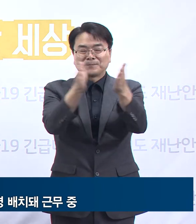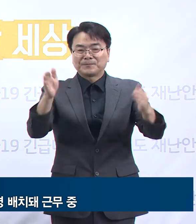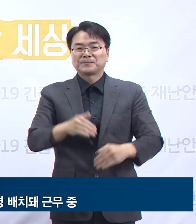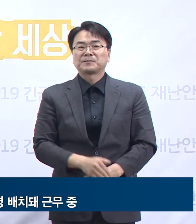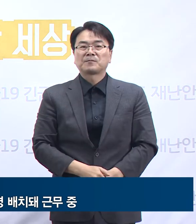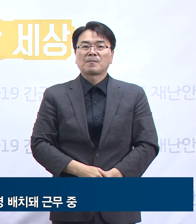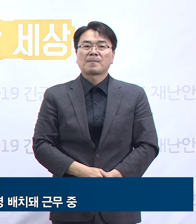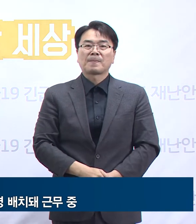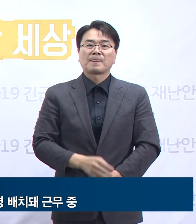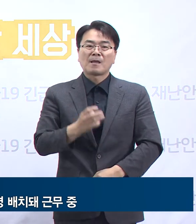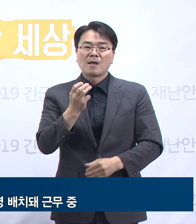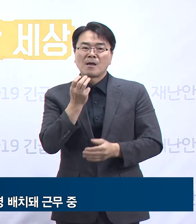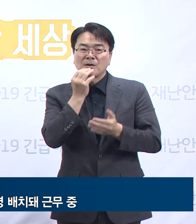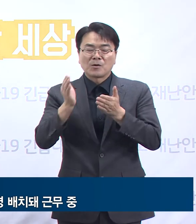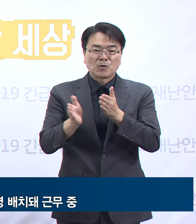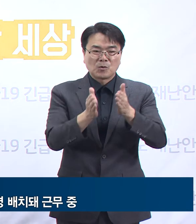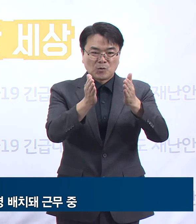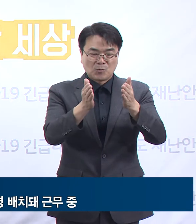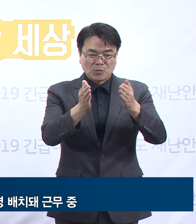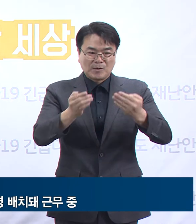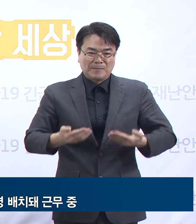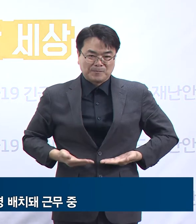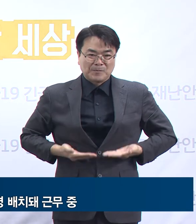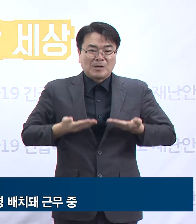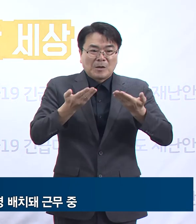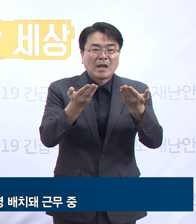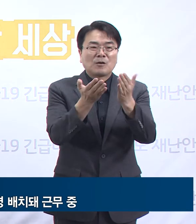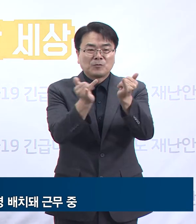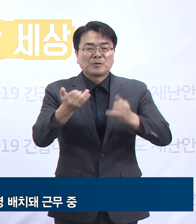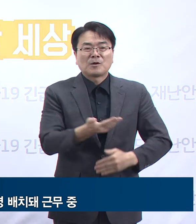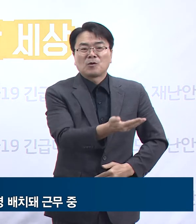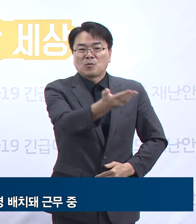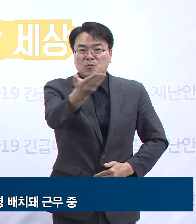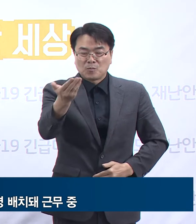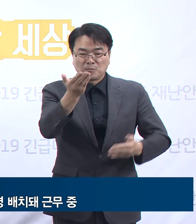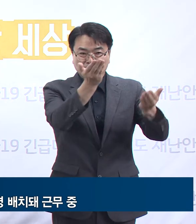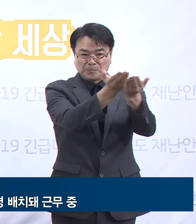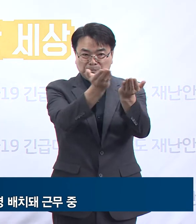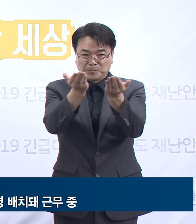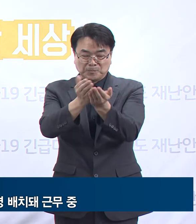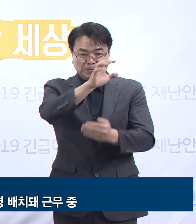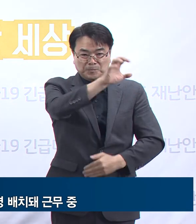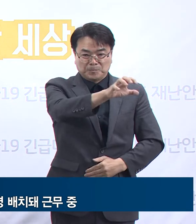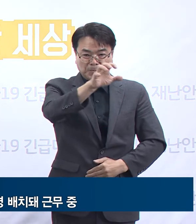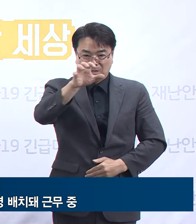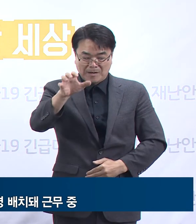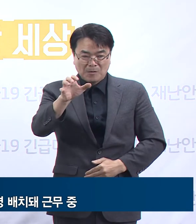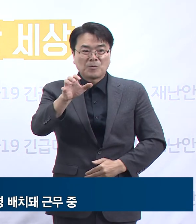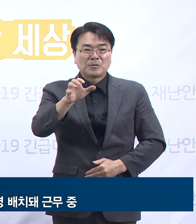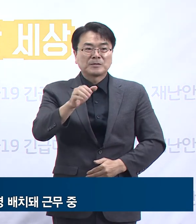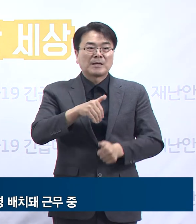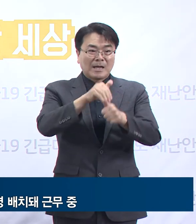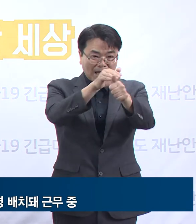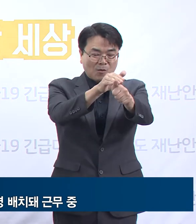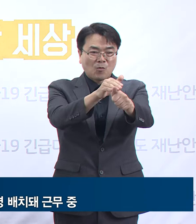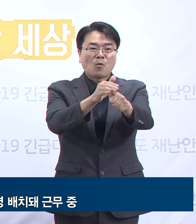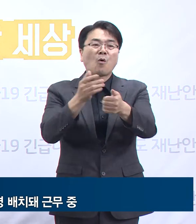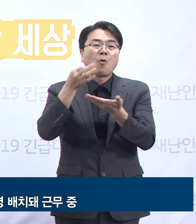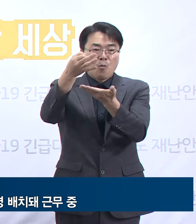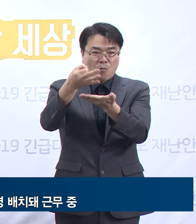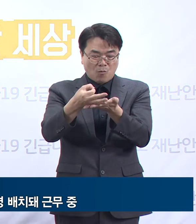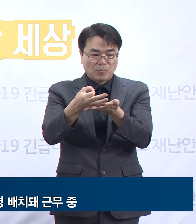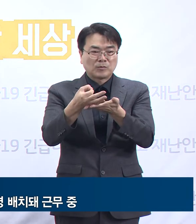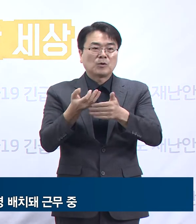경기도는 자원해 주신 의료인력이 적재적소에서 역량을 발휘할 수 있도록 지원하며 상응하는 보수도 지급하도록 잘 준비하겠습니다.